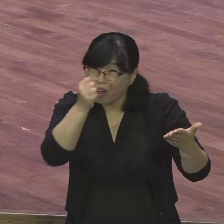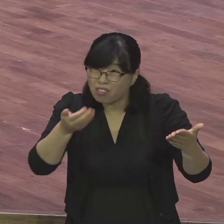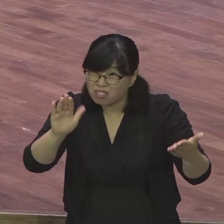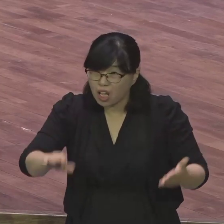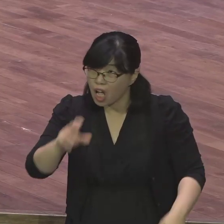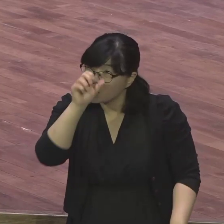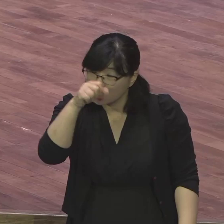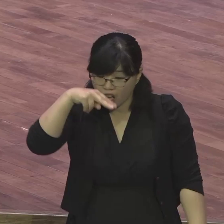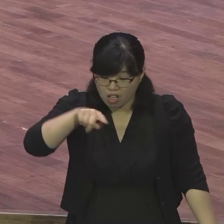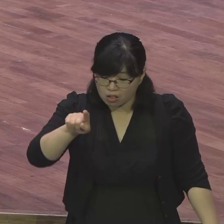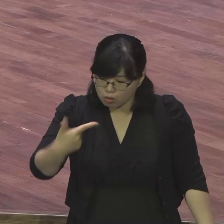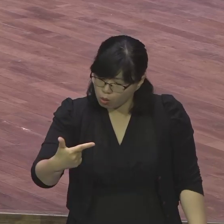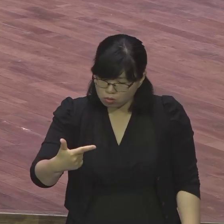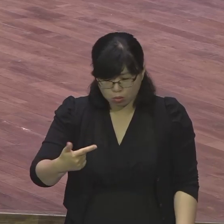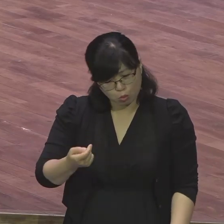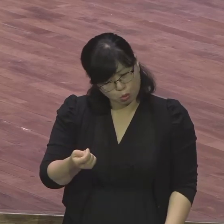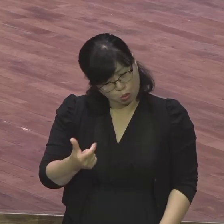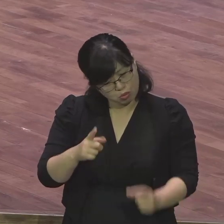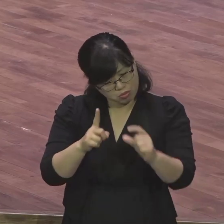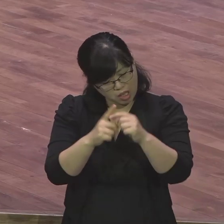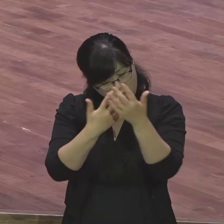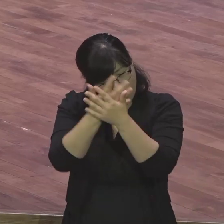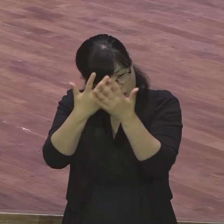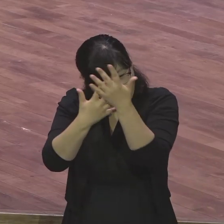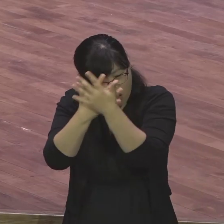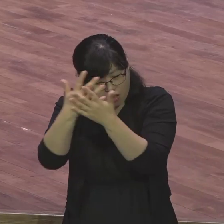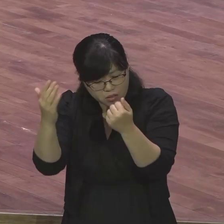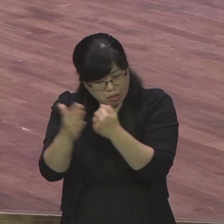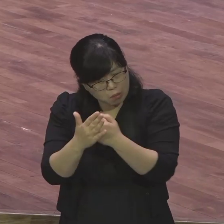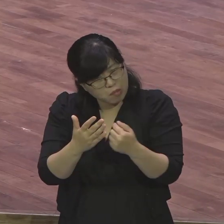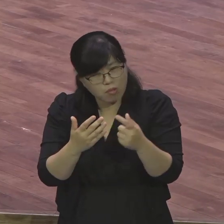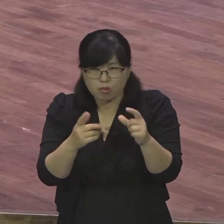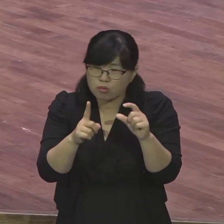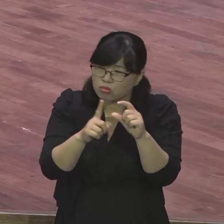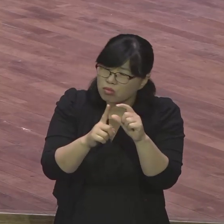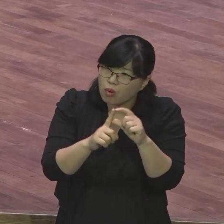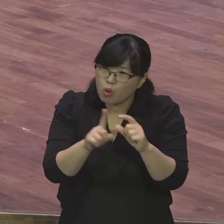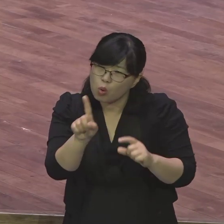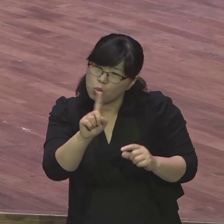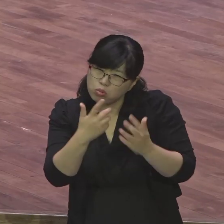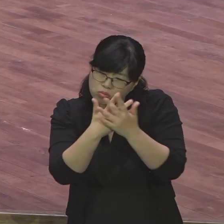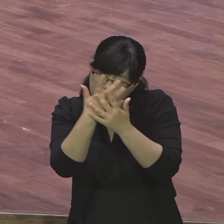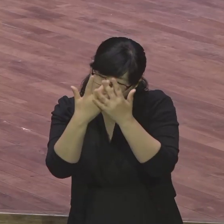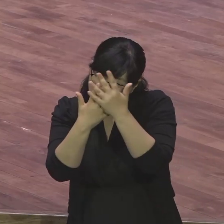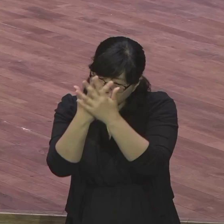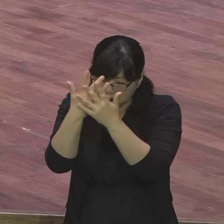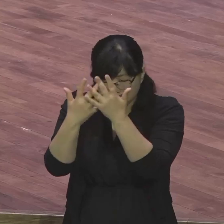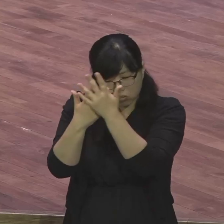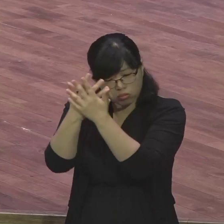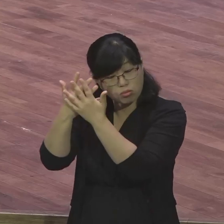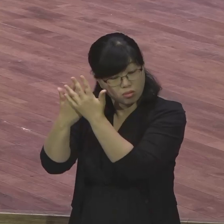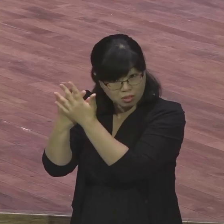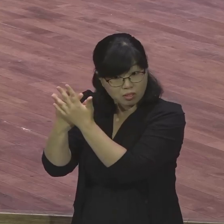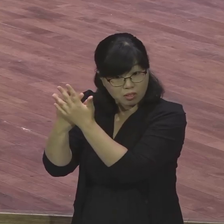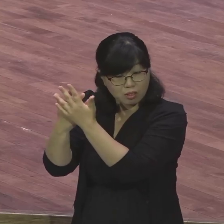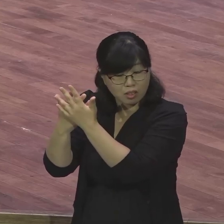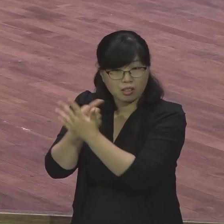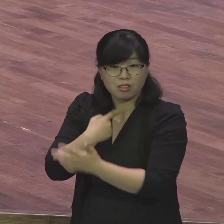선을 이룬다 근데 이 말씀이 말이에요 하나님의 이 말씀을 내가 그냥